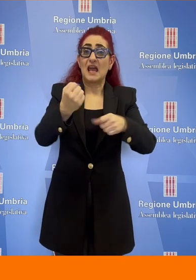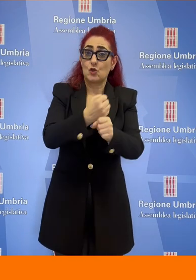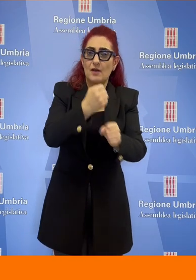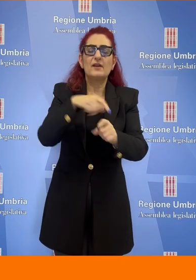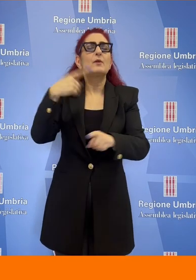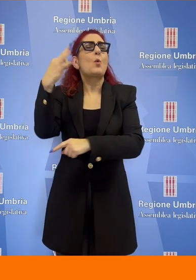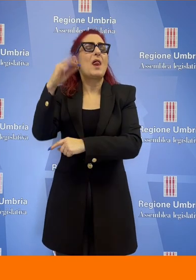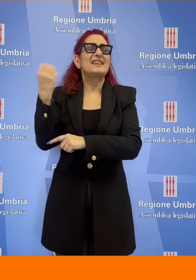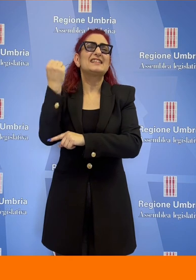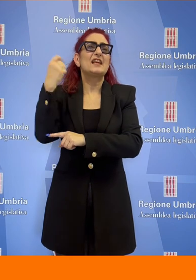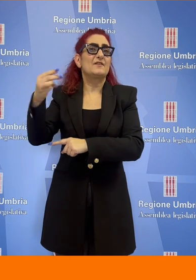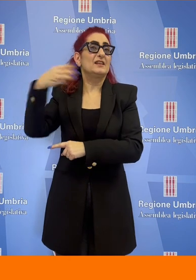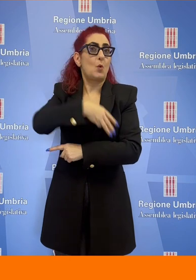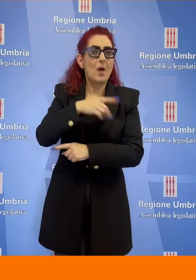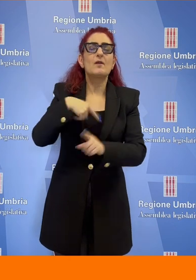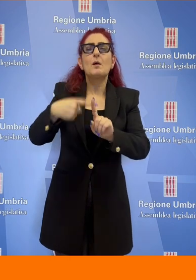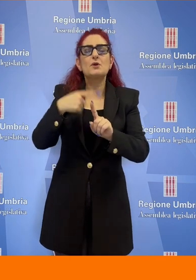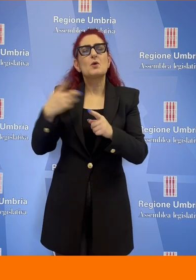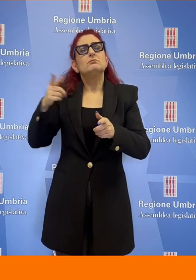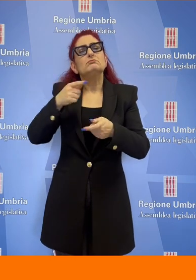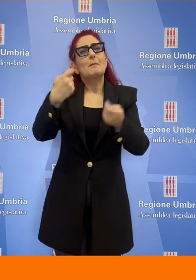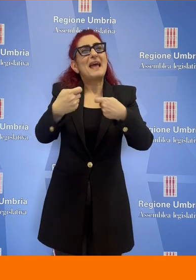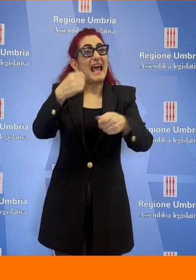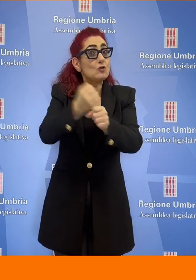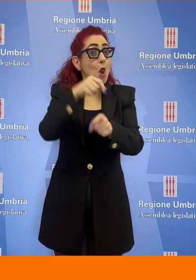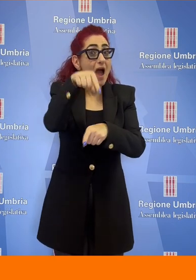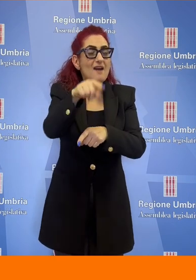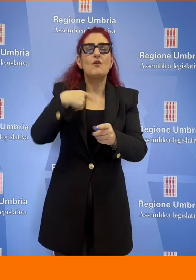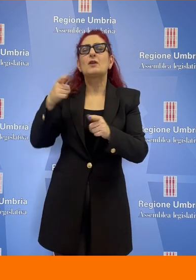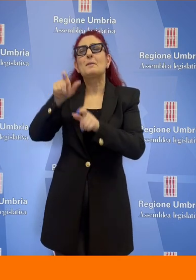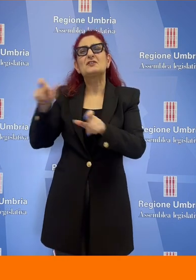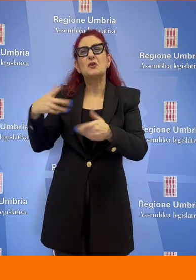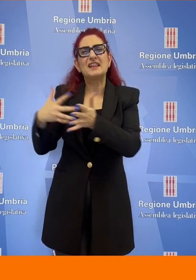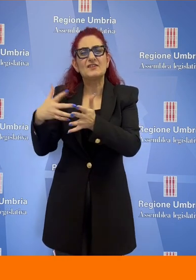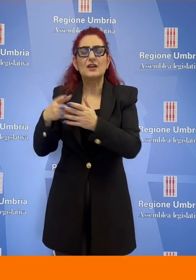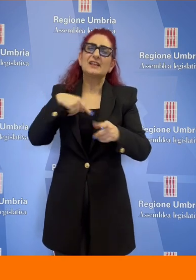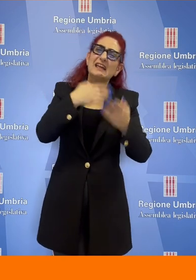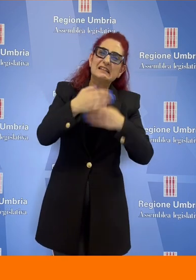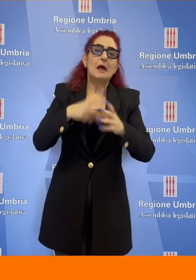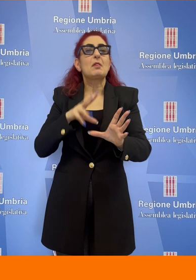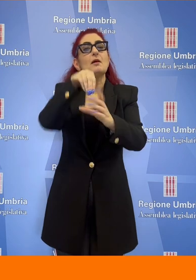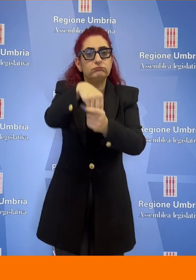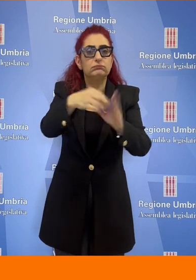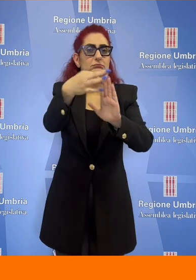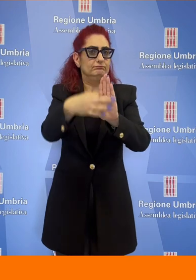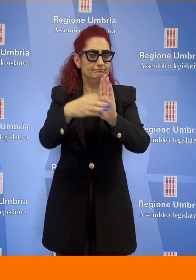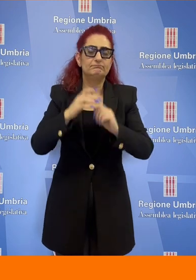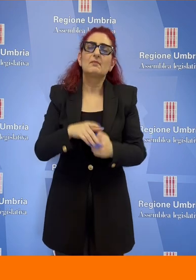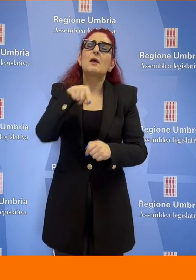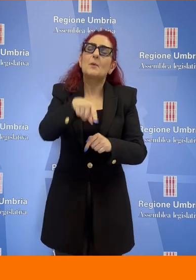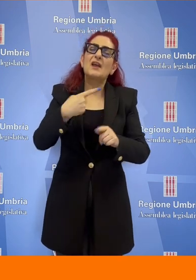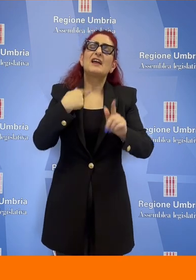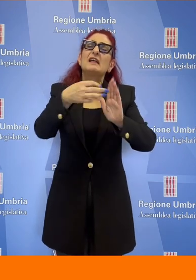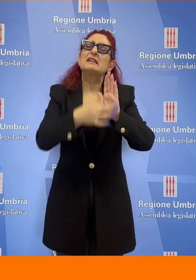qualità dei servizi di welfare e a promuovere l'inserimento nel mercato del lavoro delle persone svantaggiate e con disabilità. Essa detta